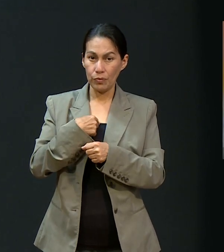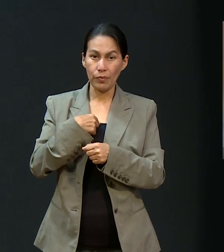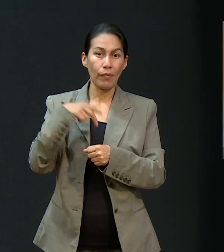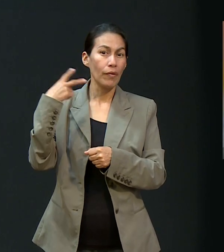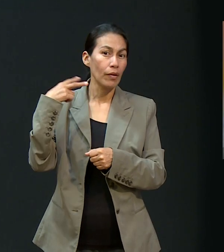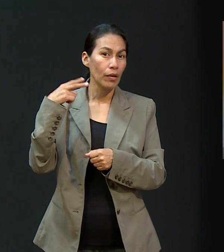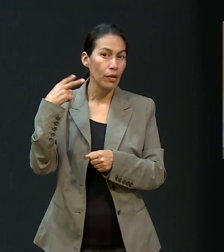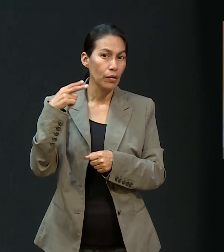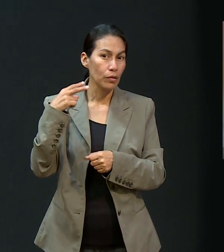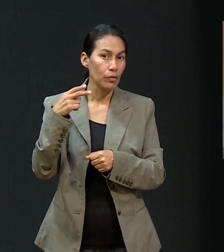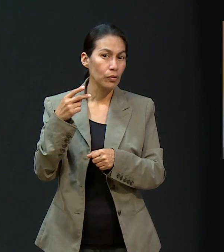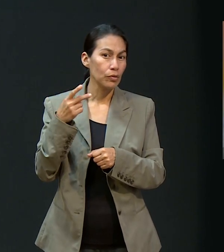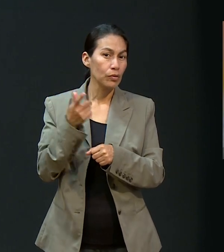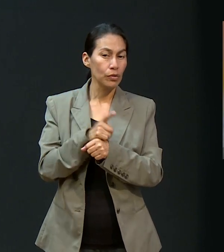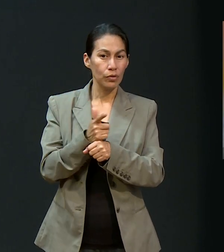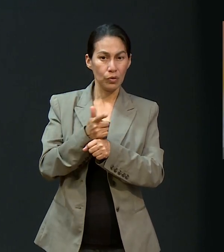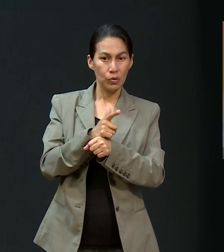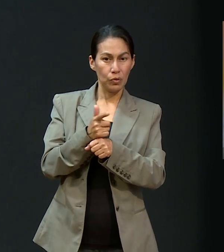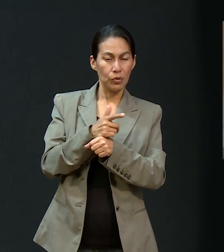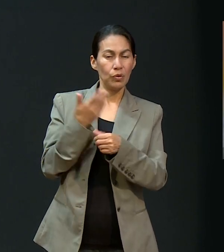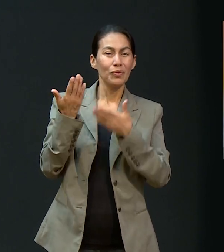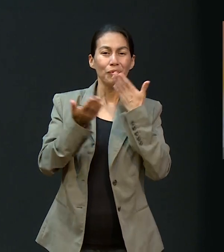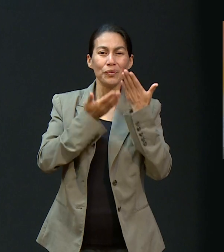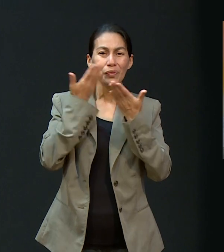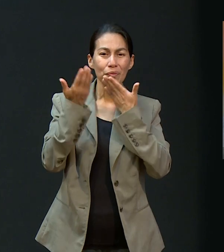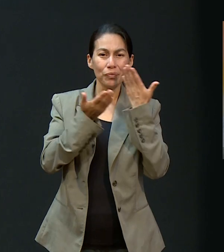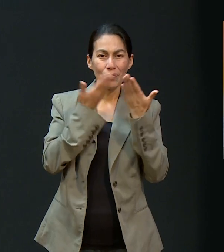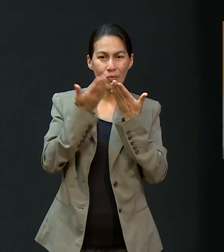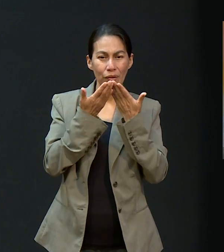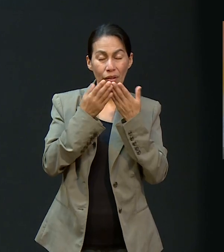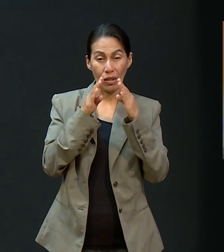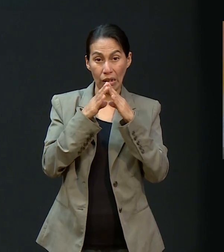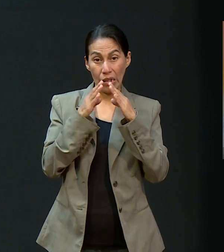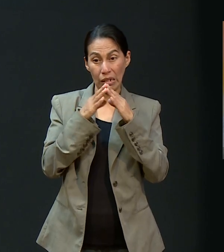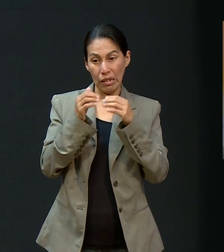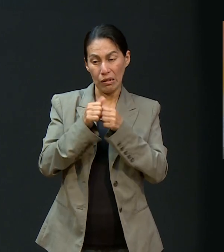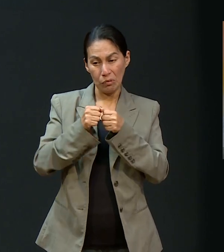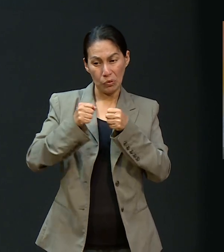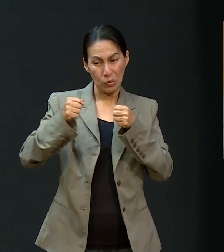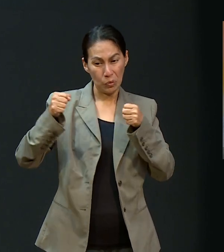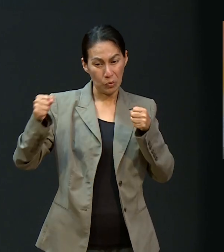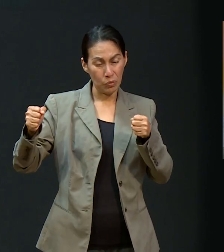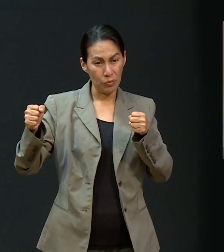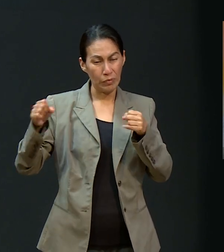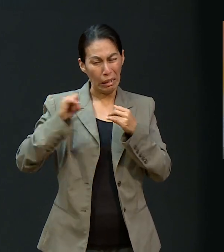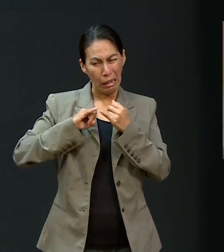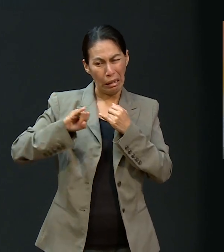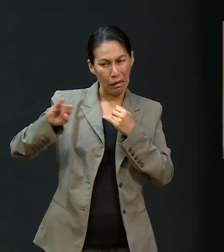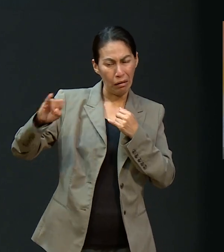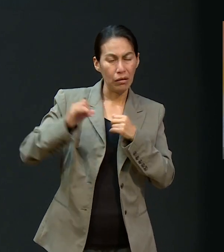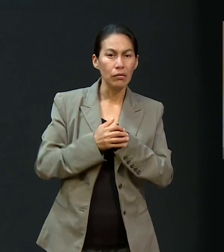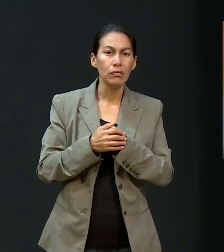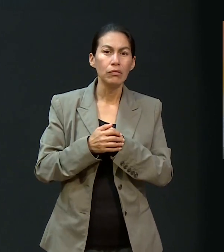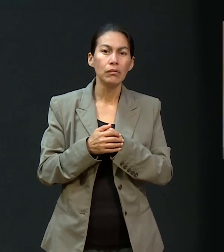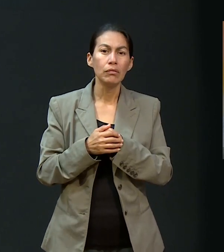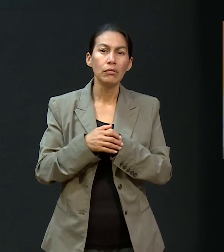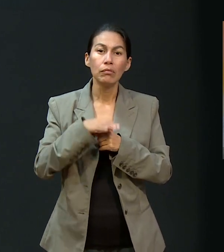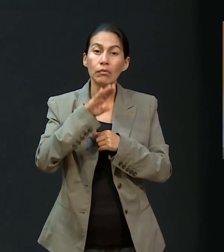licenciatura en Veracruz, pero en el puerto, estaba lejos de casa. Mi mamá me